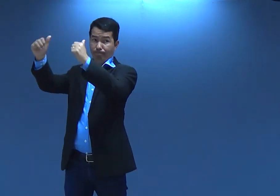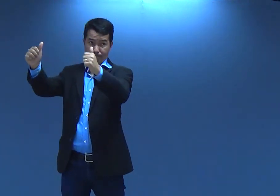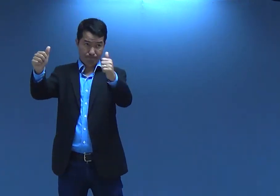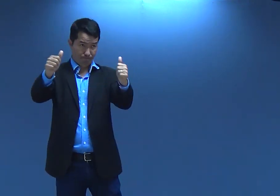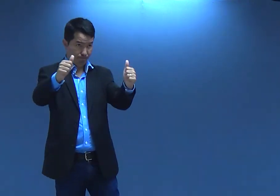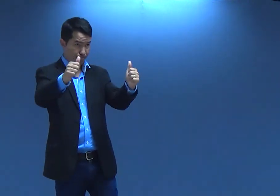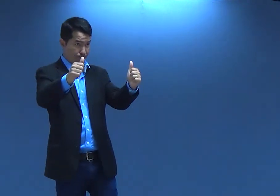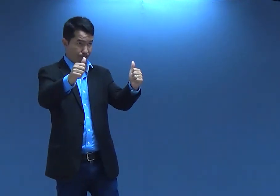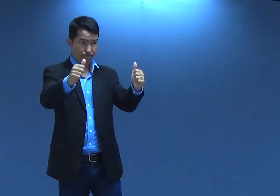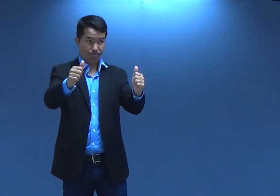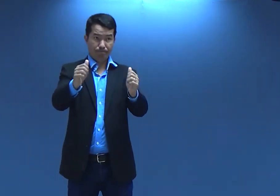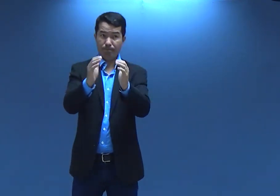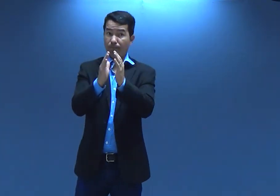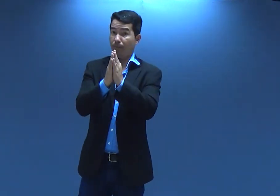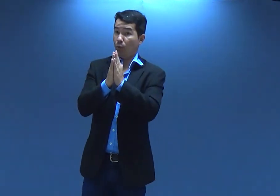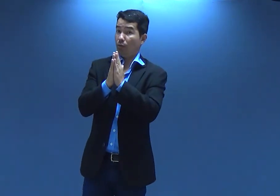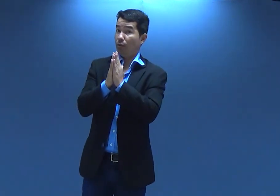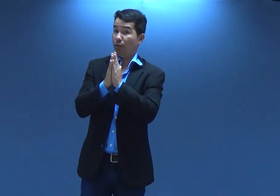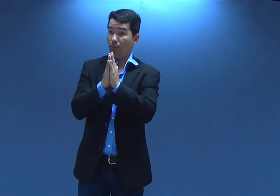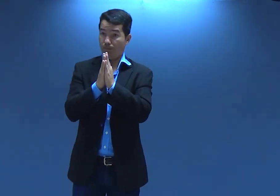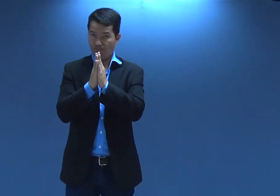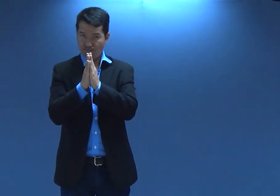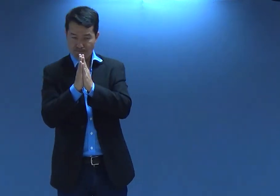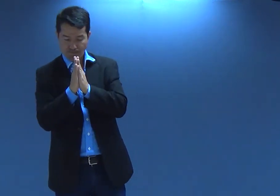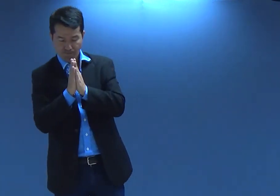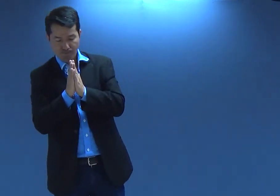ok? então vamos orar